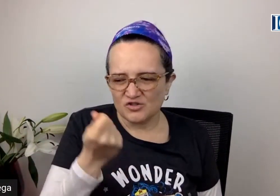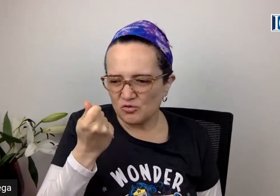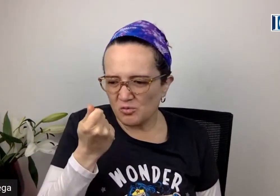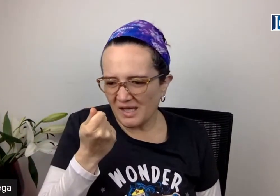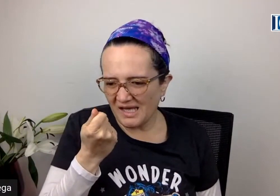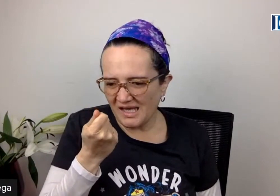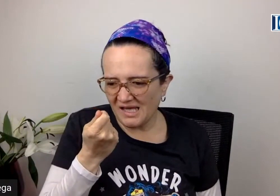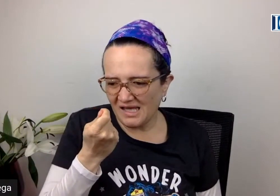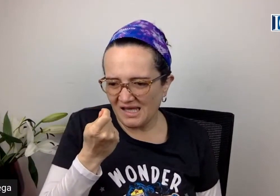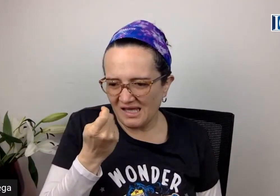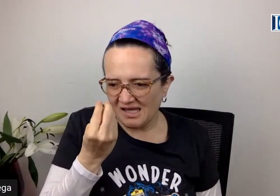estuve